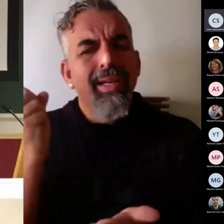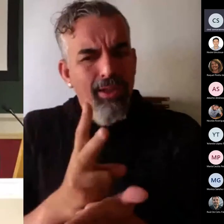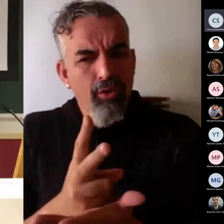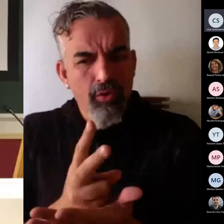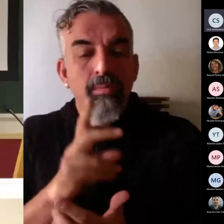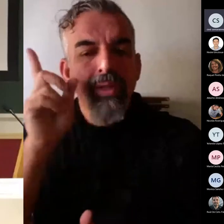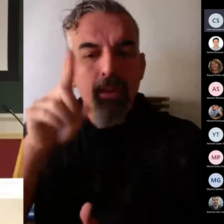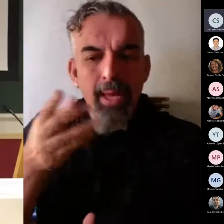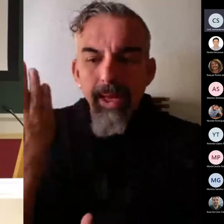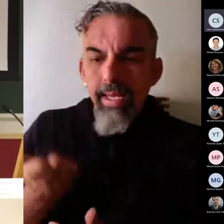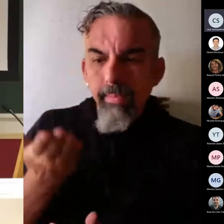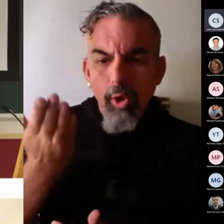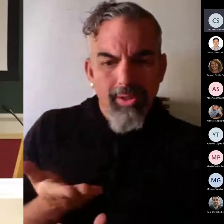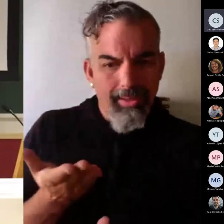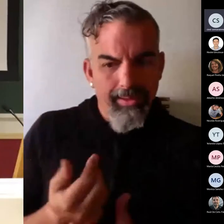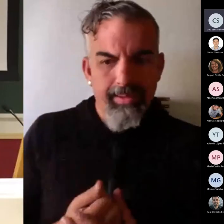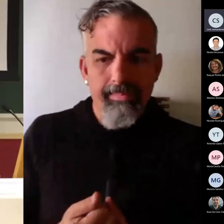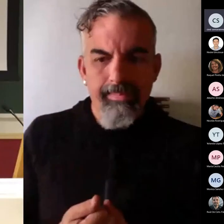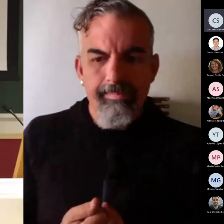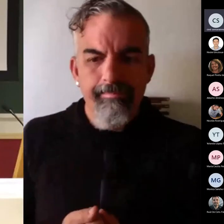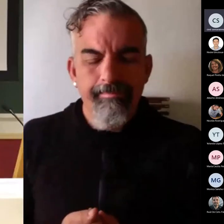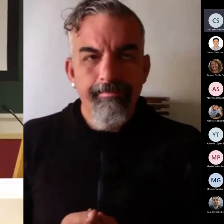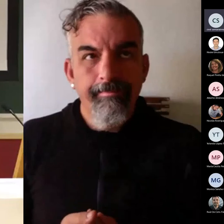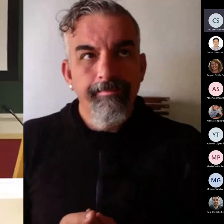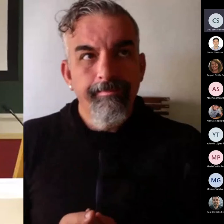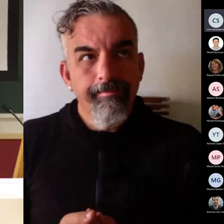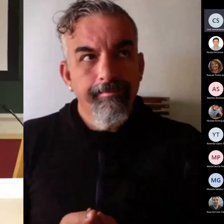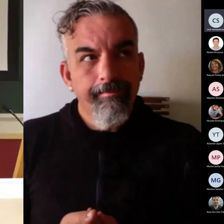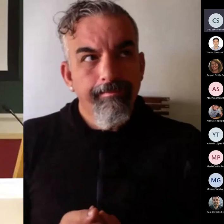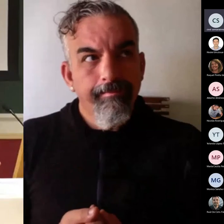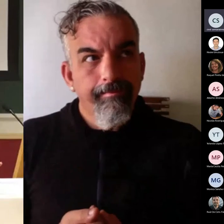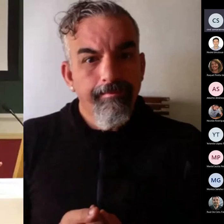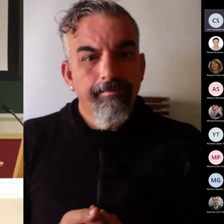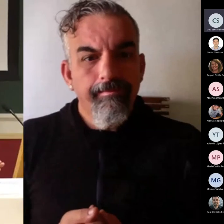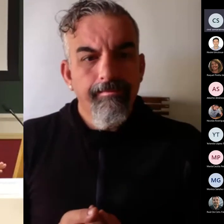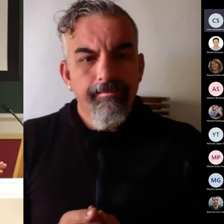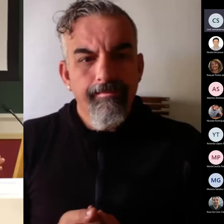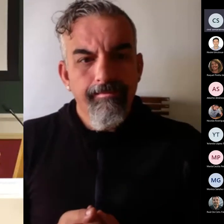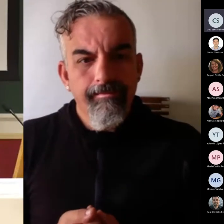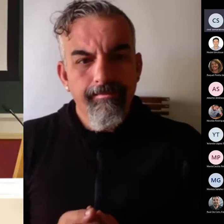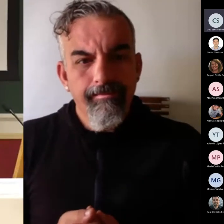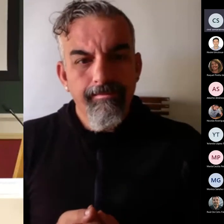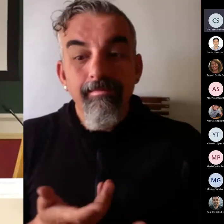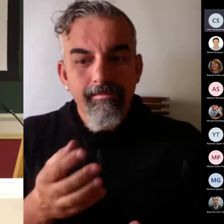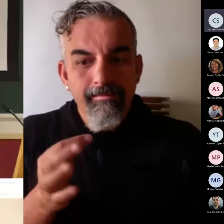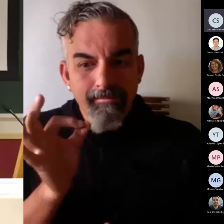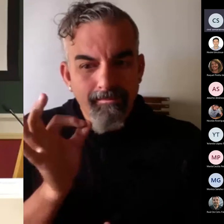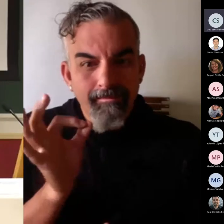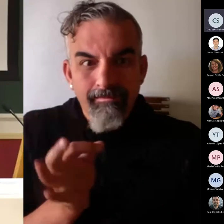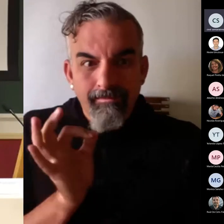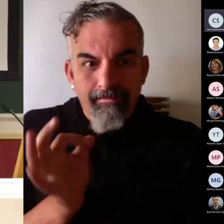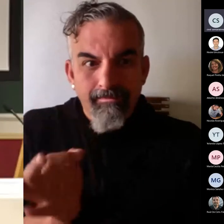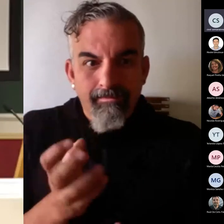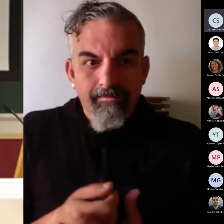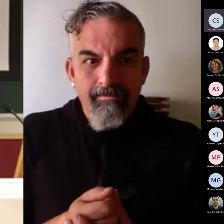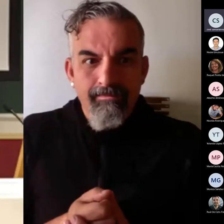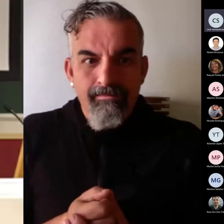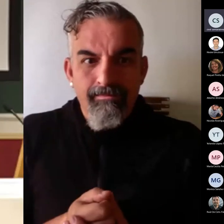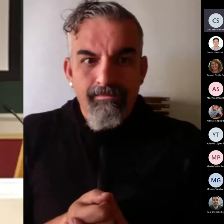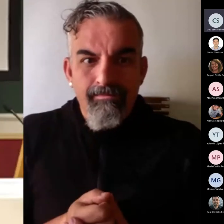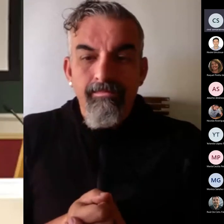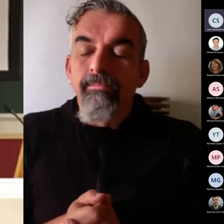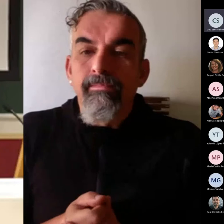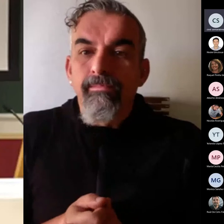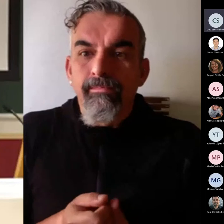importante señalar… No, estenderme mucho, estiéndome, me cortáis con toda la libertad.